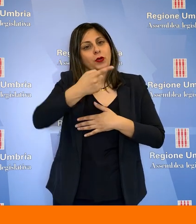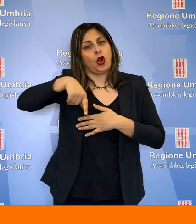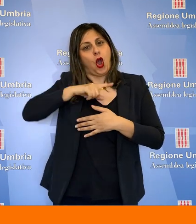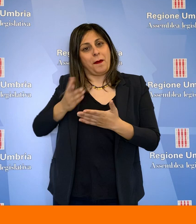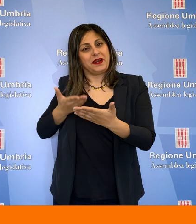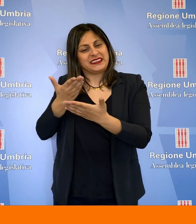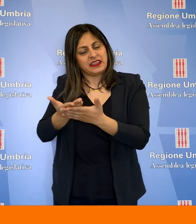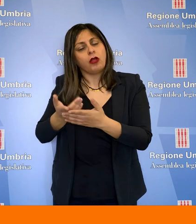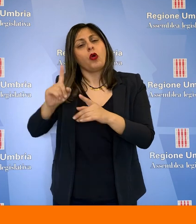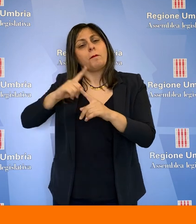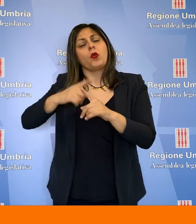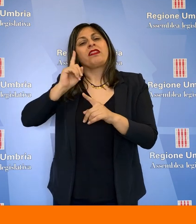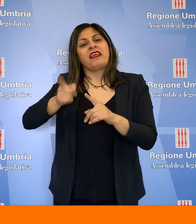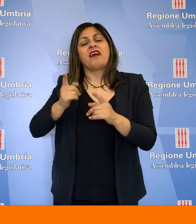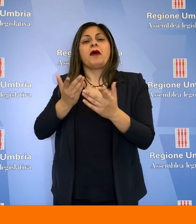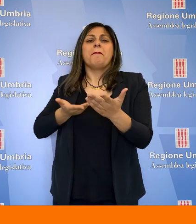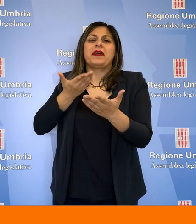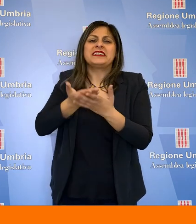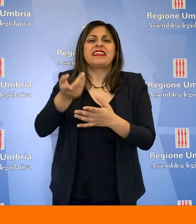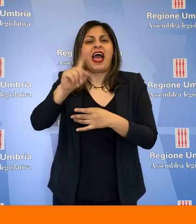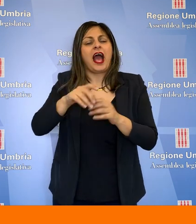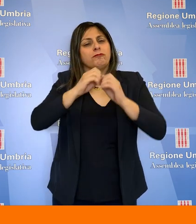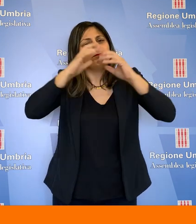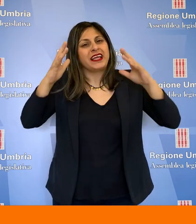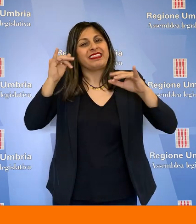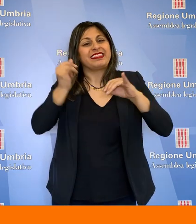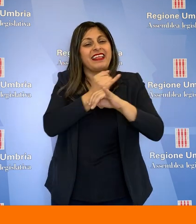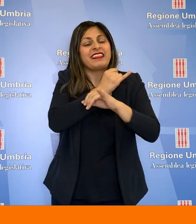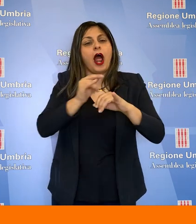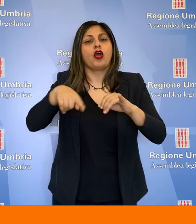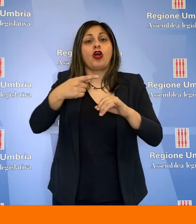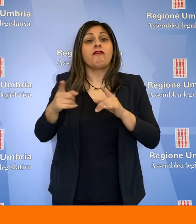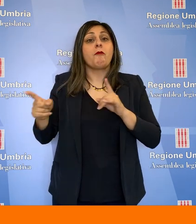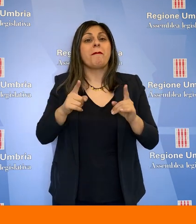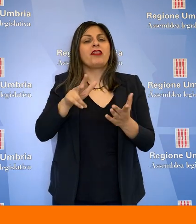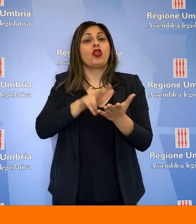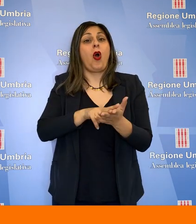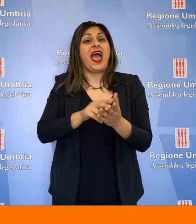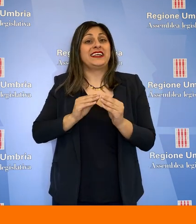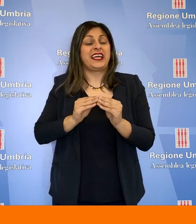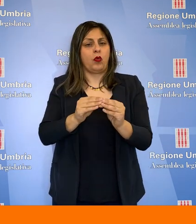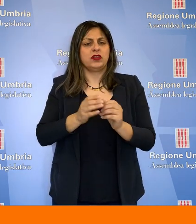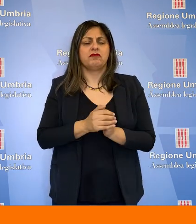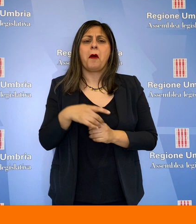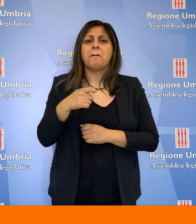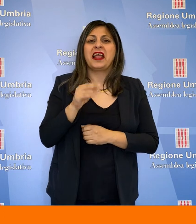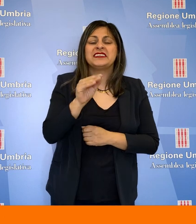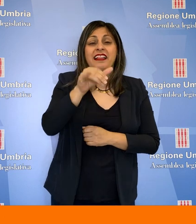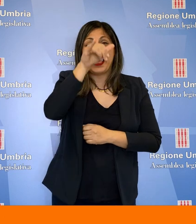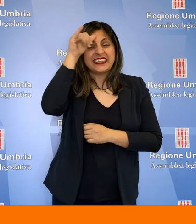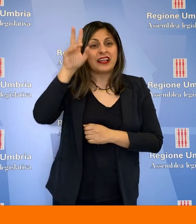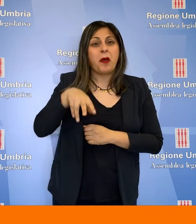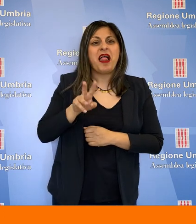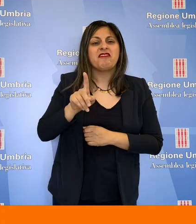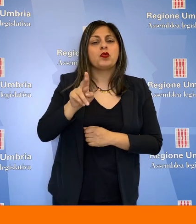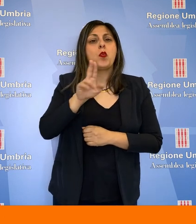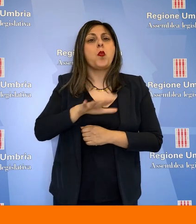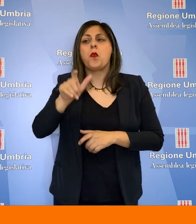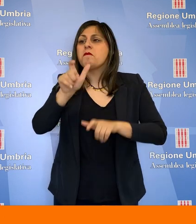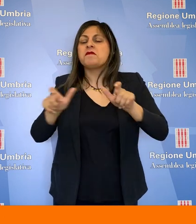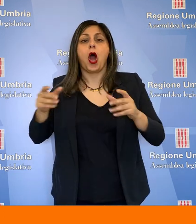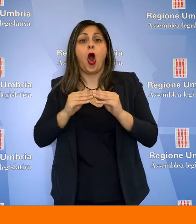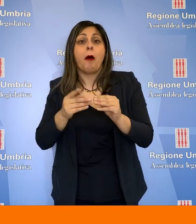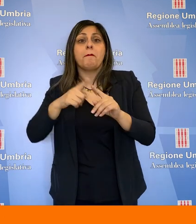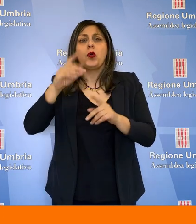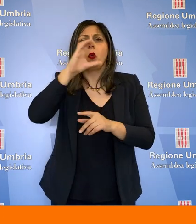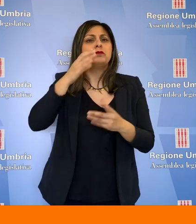che abbiamo presentato e che presenteremo anche nel dettaglio nella fase più esecutiva. Presidente, come sarà l'estate 2021